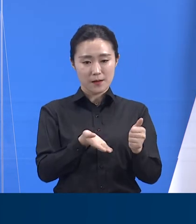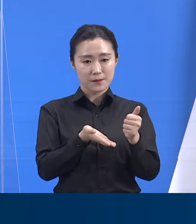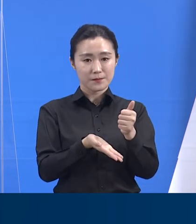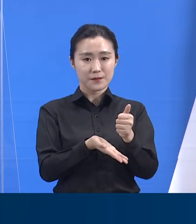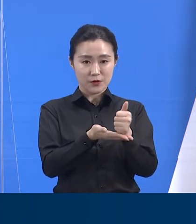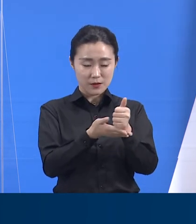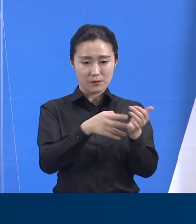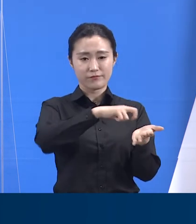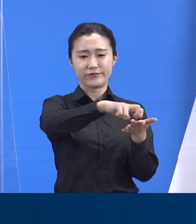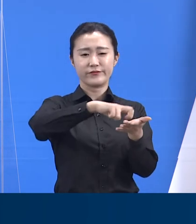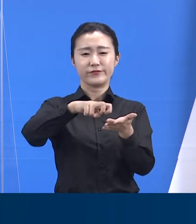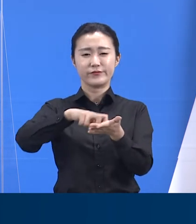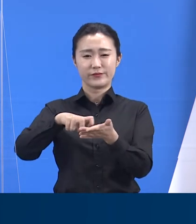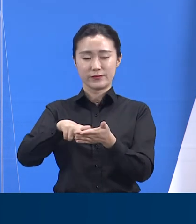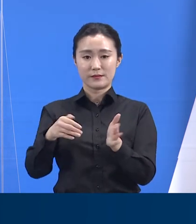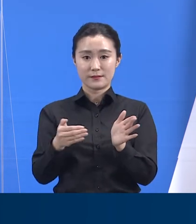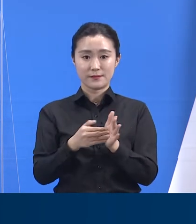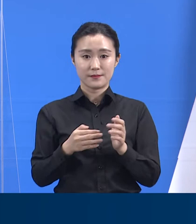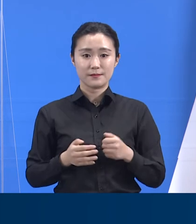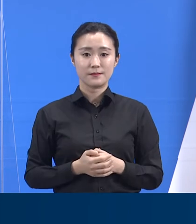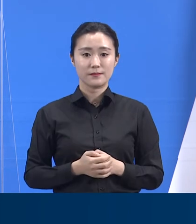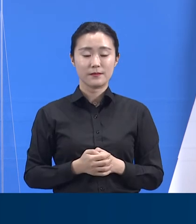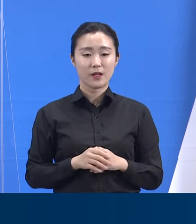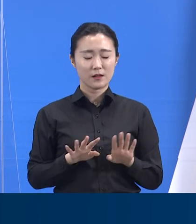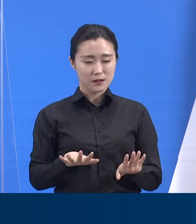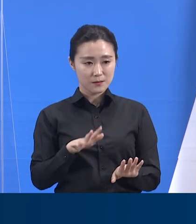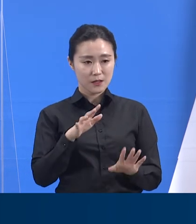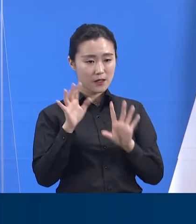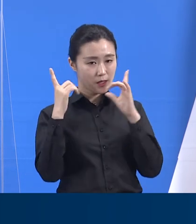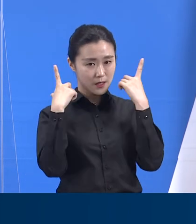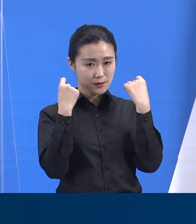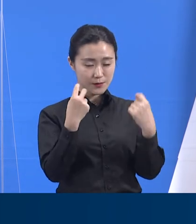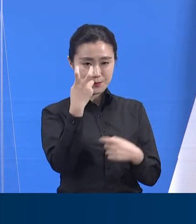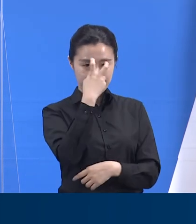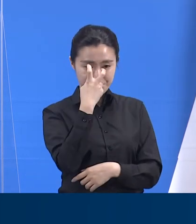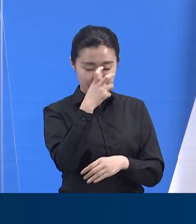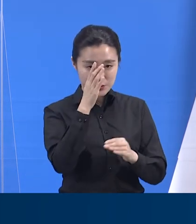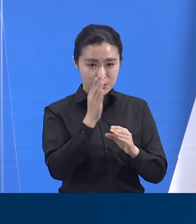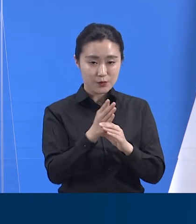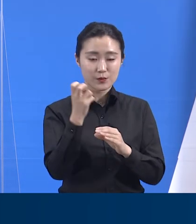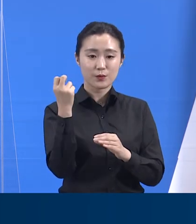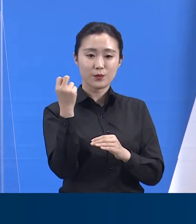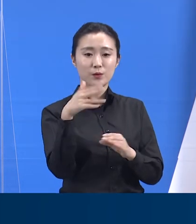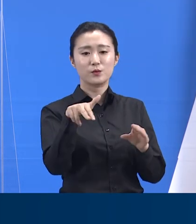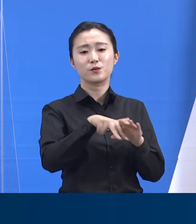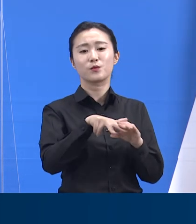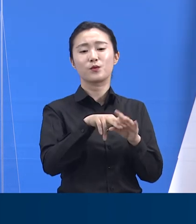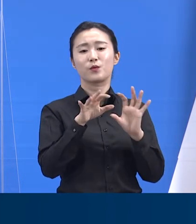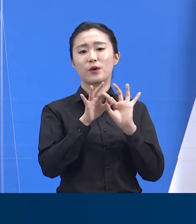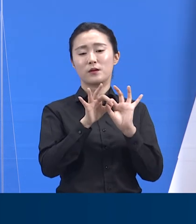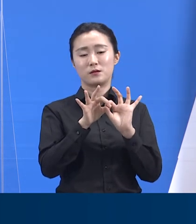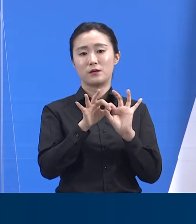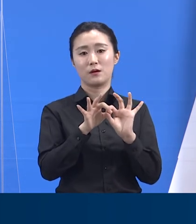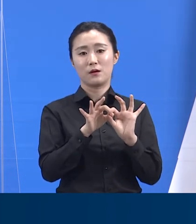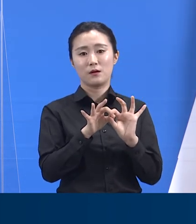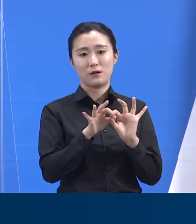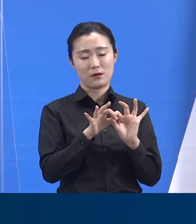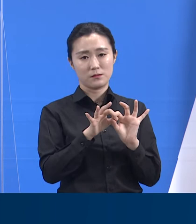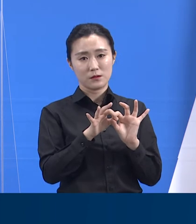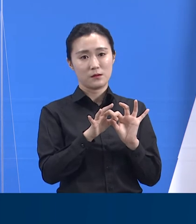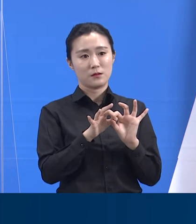여부에 대해 모니터링 중이며 다른 종교시설에서 발생한 집단 감염과의 연관성 여부도 심층 조사 중입니다.